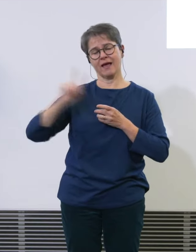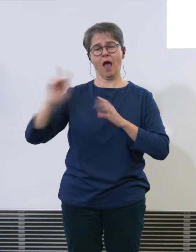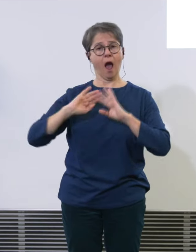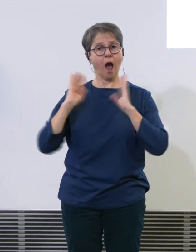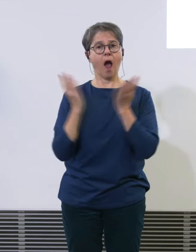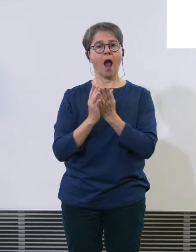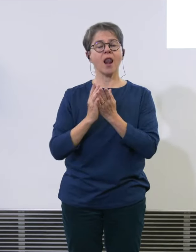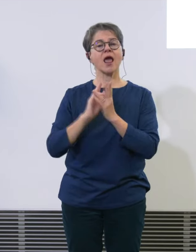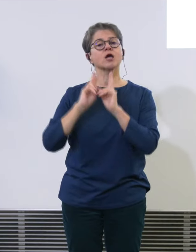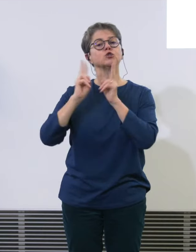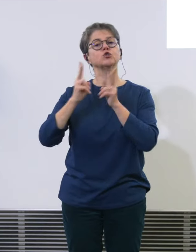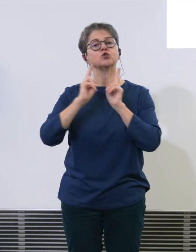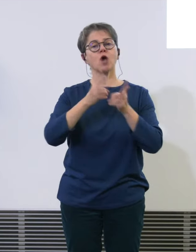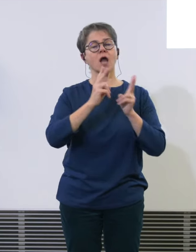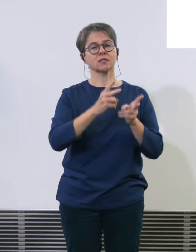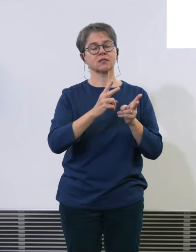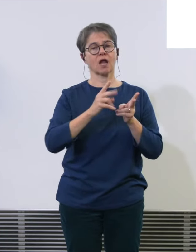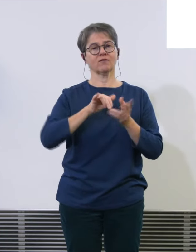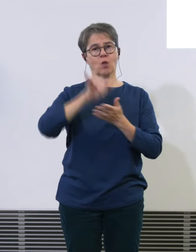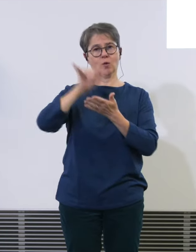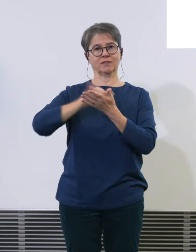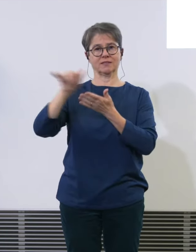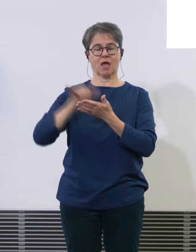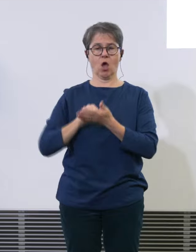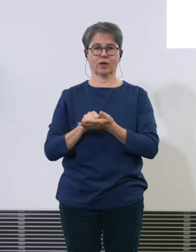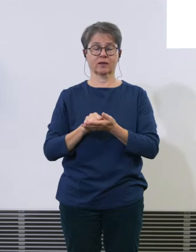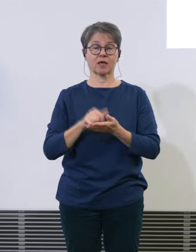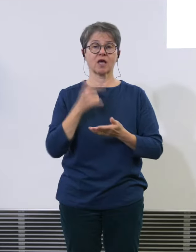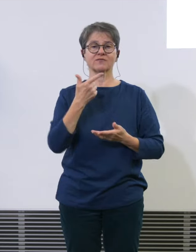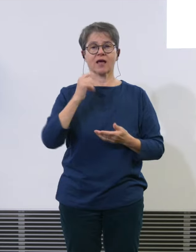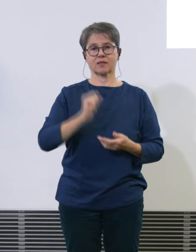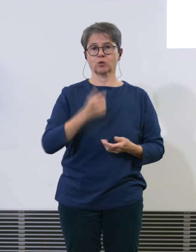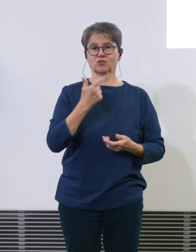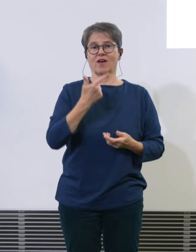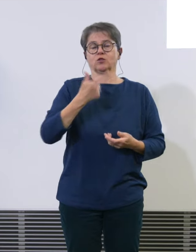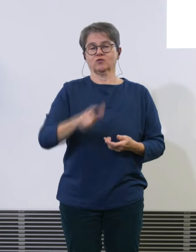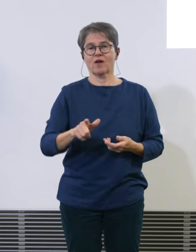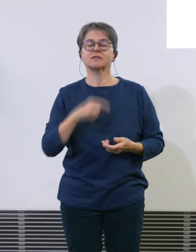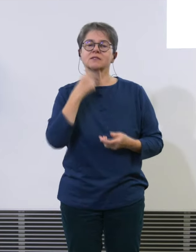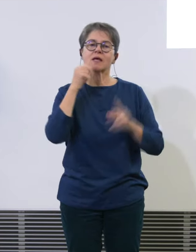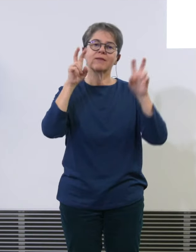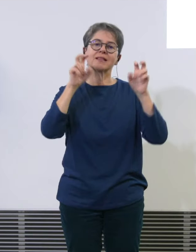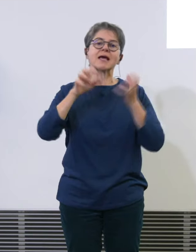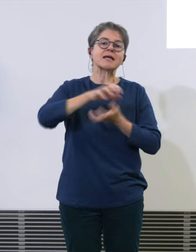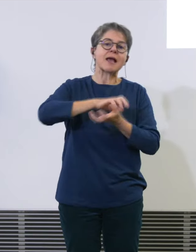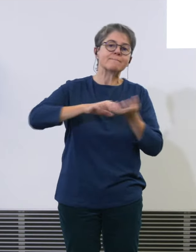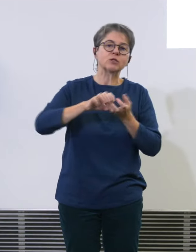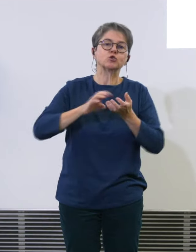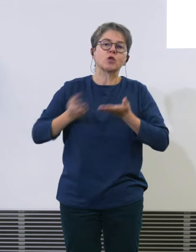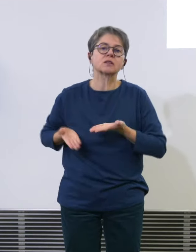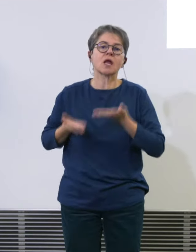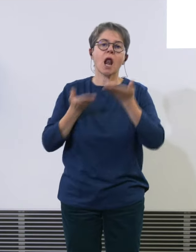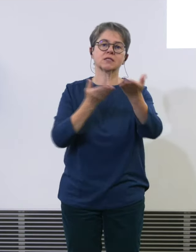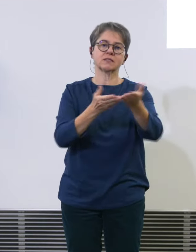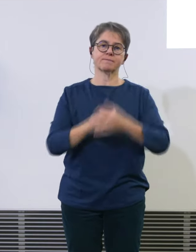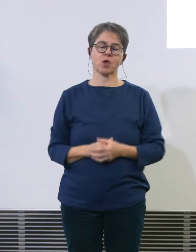2022 sind sogenannte Gemischtransporte gewesen. Das heisst, ich fasse zusammen.